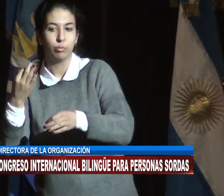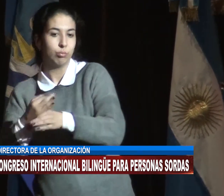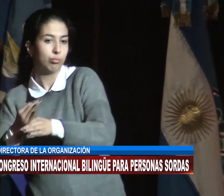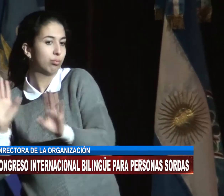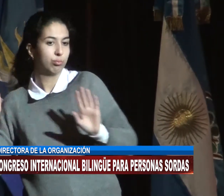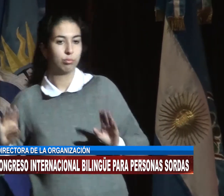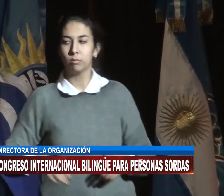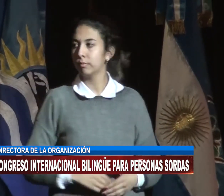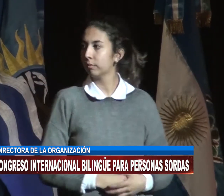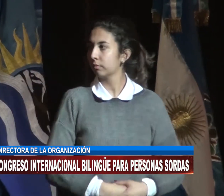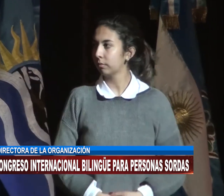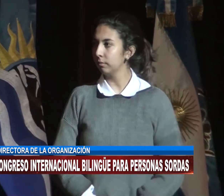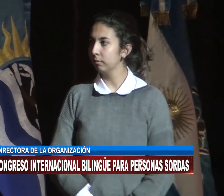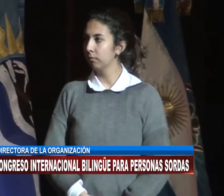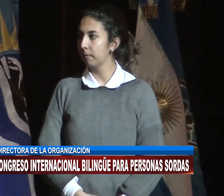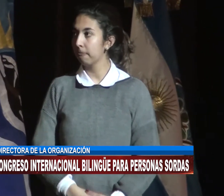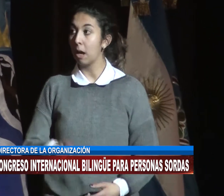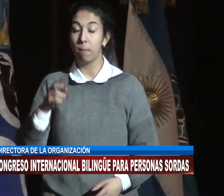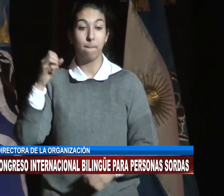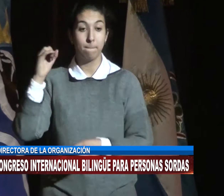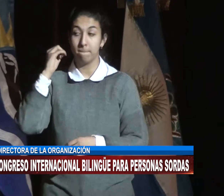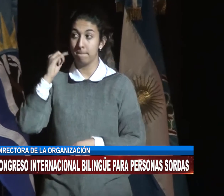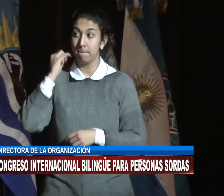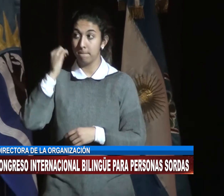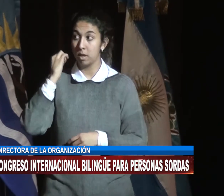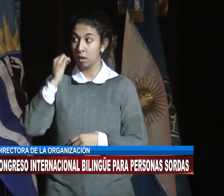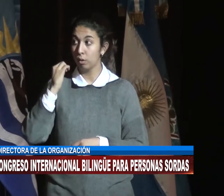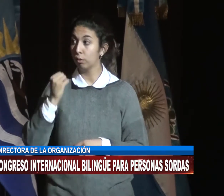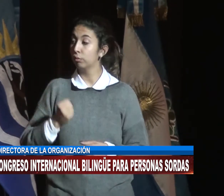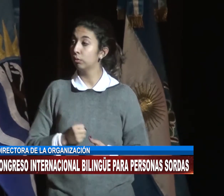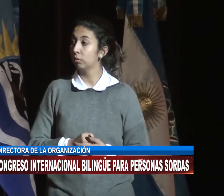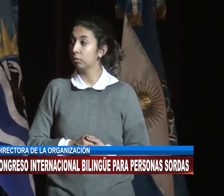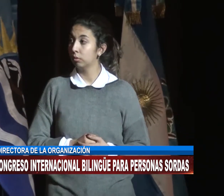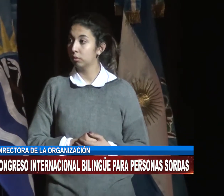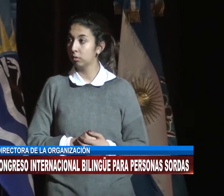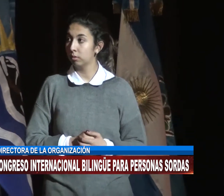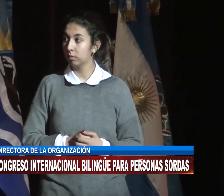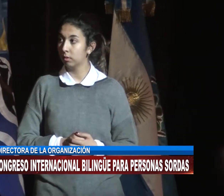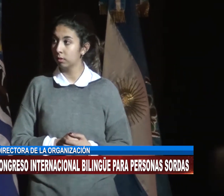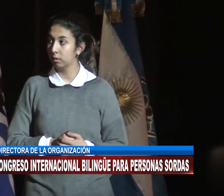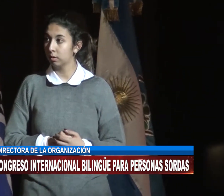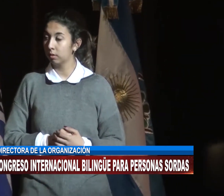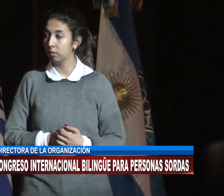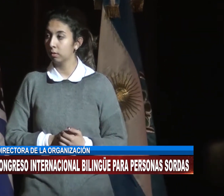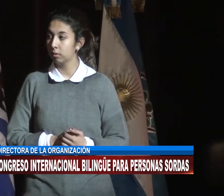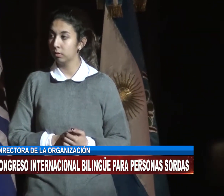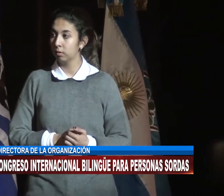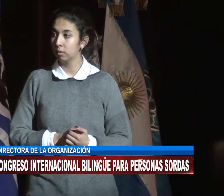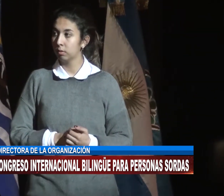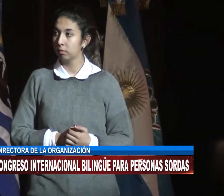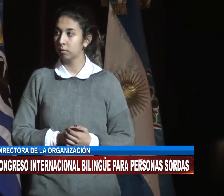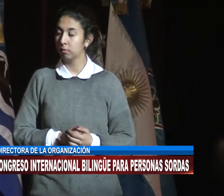usar más que decir. Y la idea que este congreso con desafíos de que estén personas sordas y oyentes